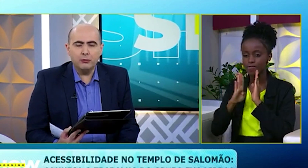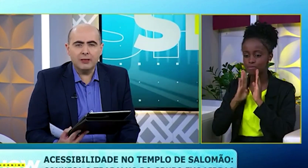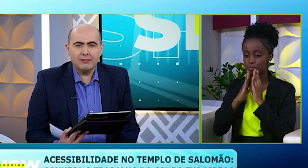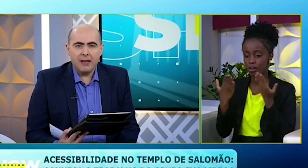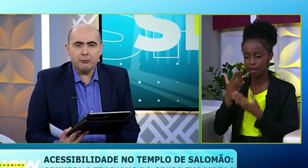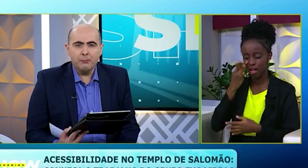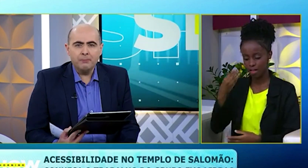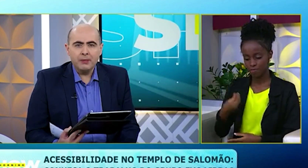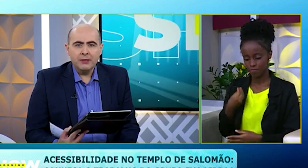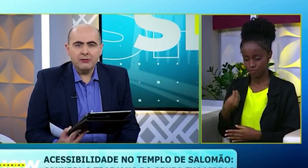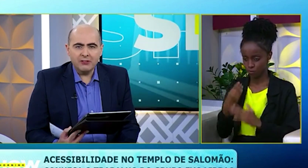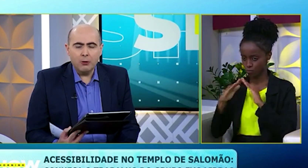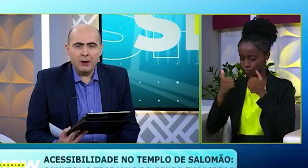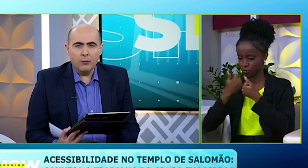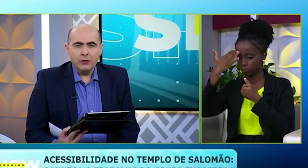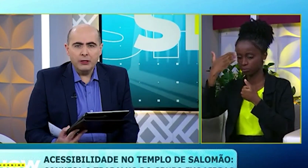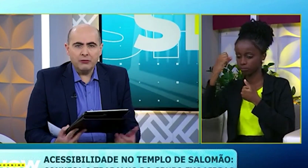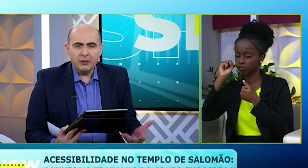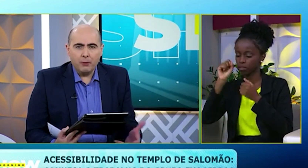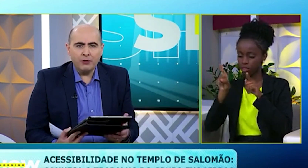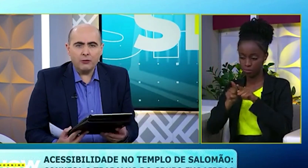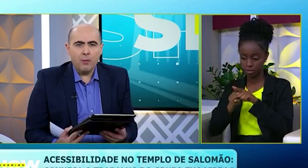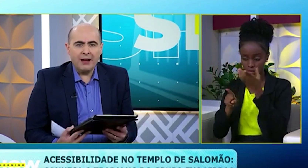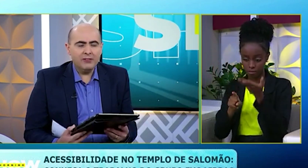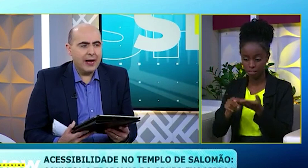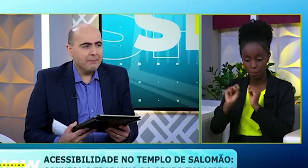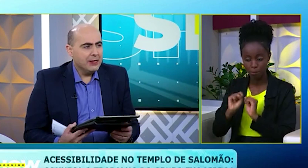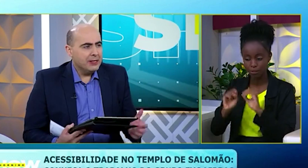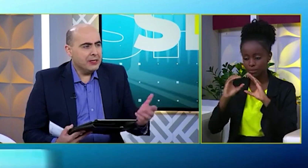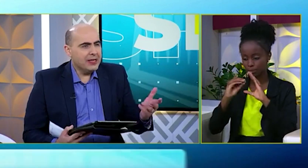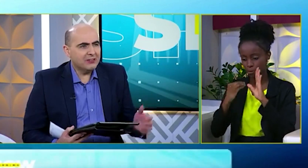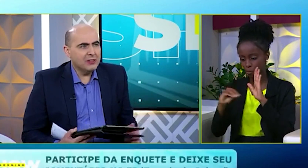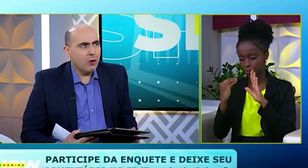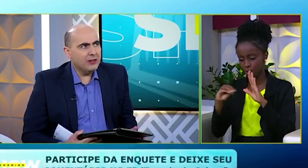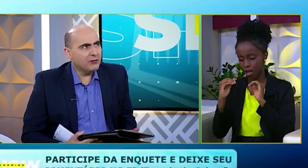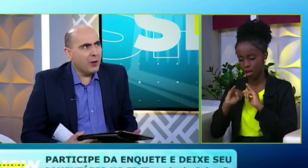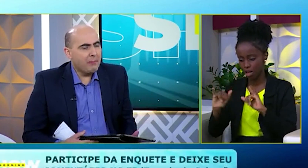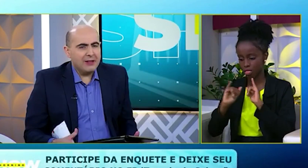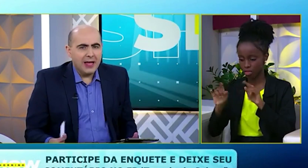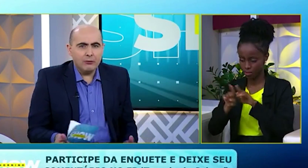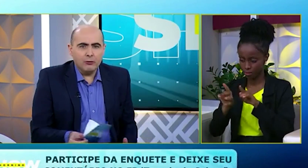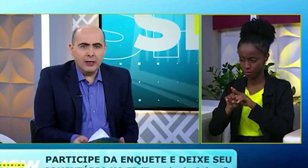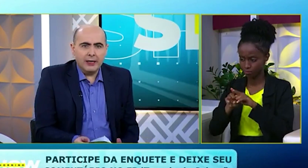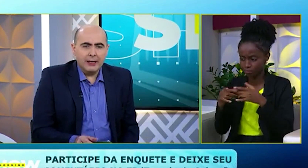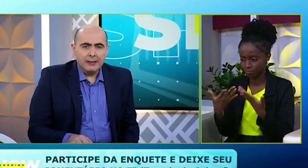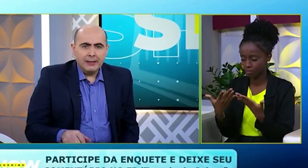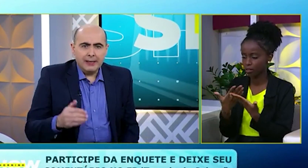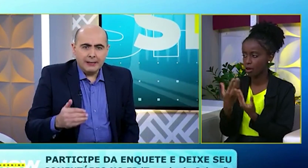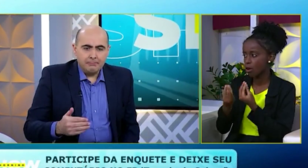no Facebook Templo de Salomão e você pode compartilhar. E assim como eles vão aprendendo